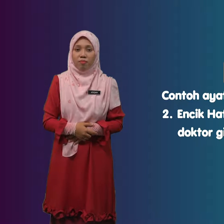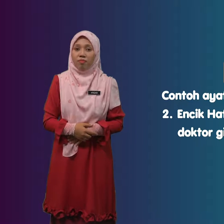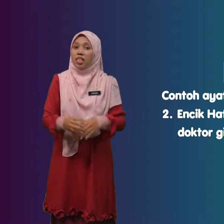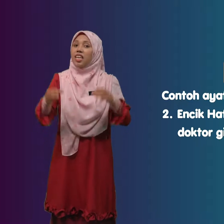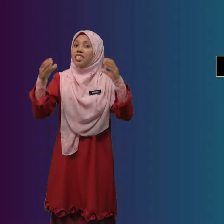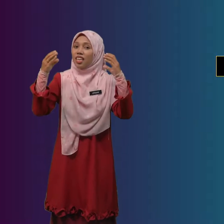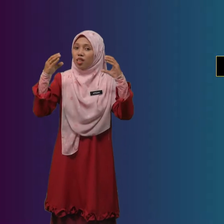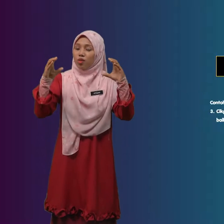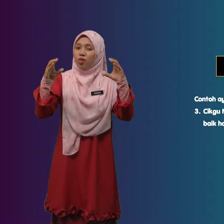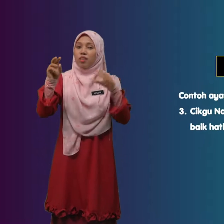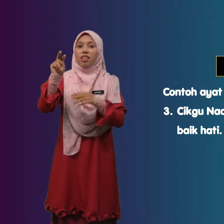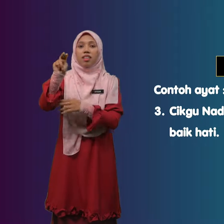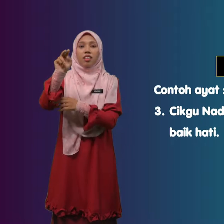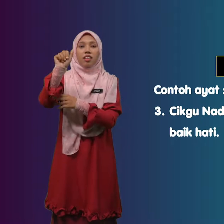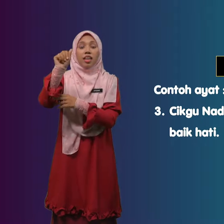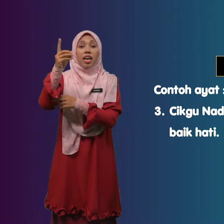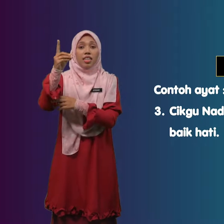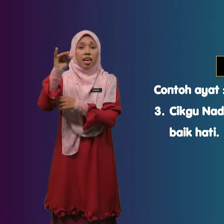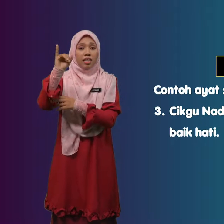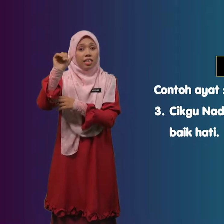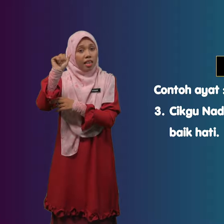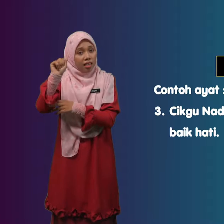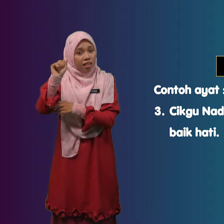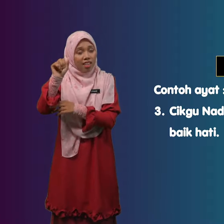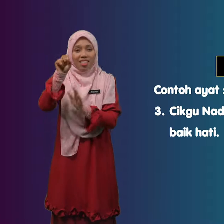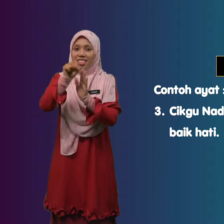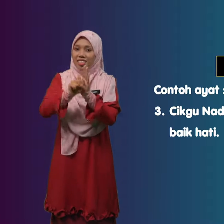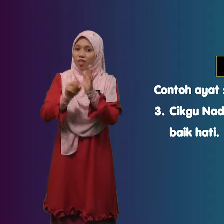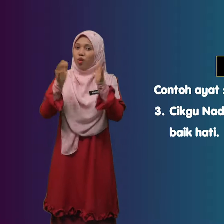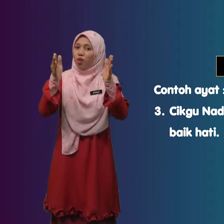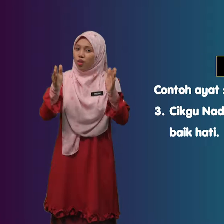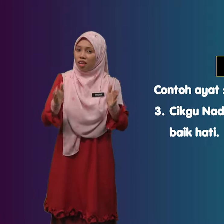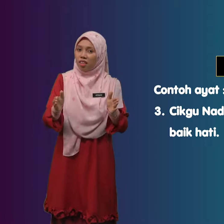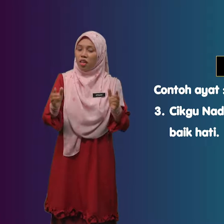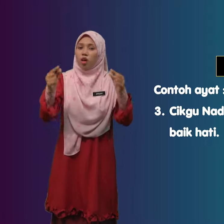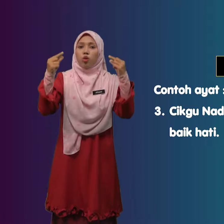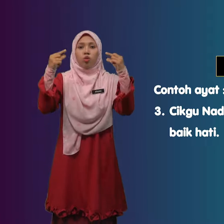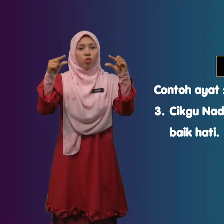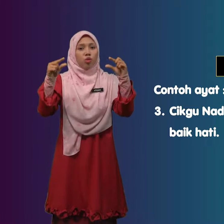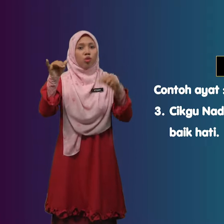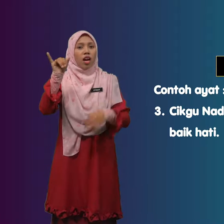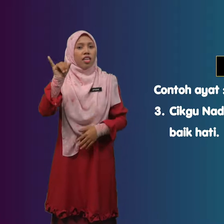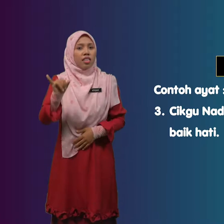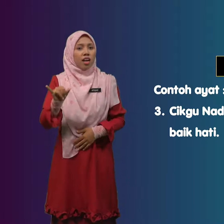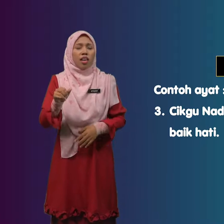Cikgu Nadia Seorang Guru Yang